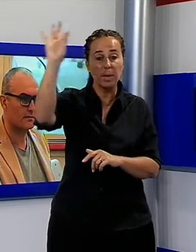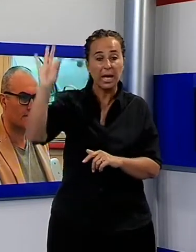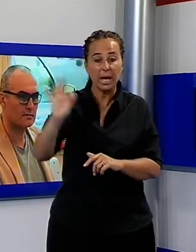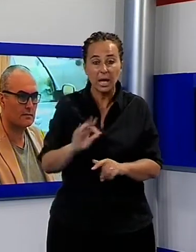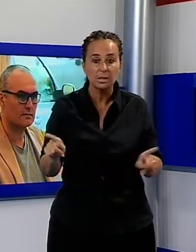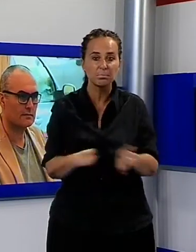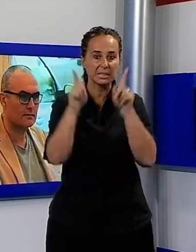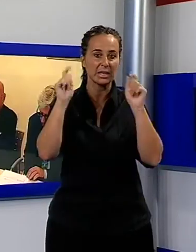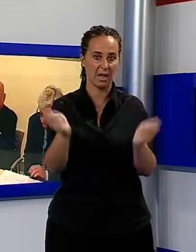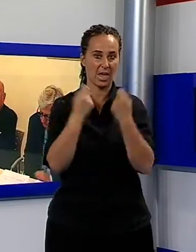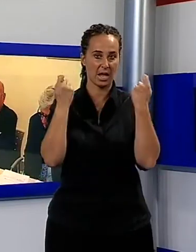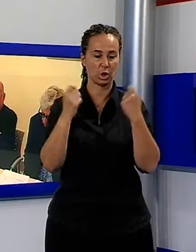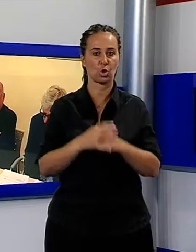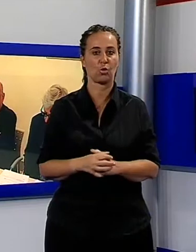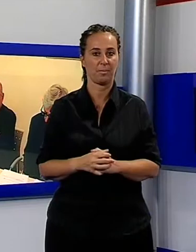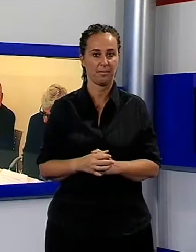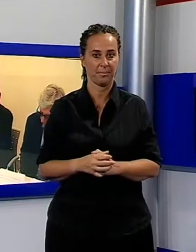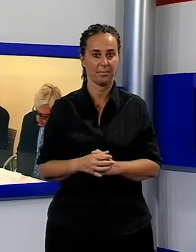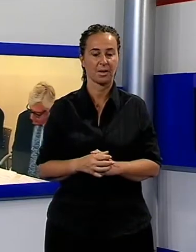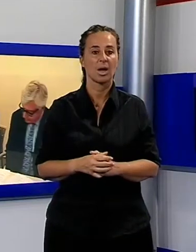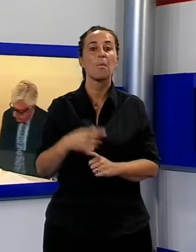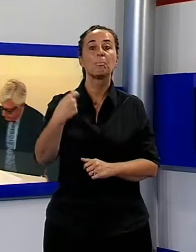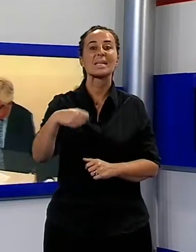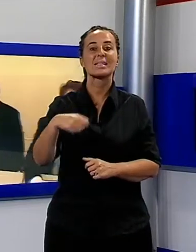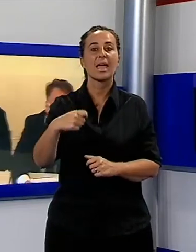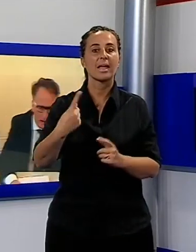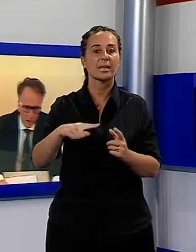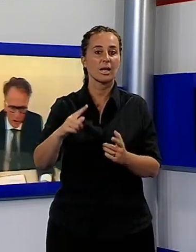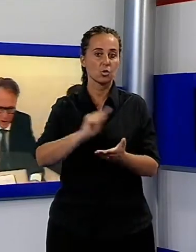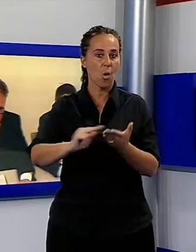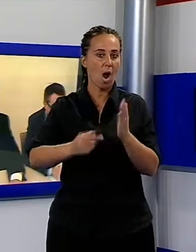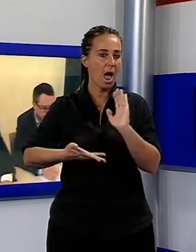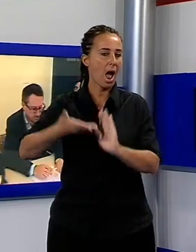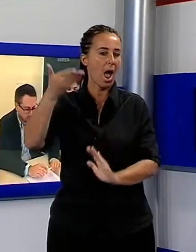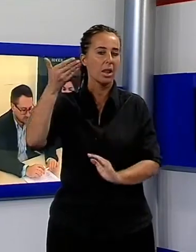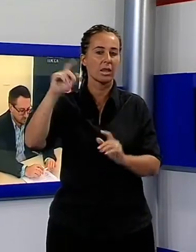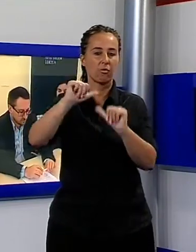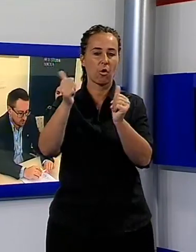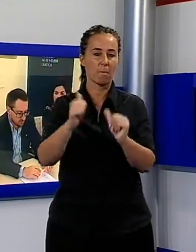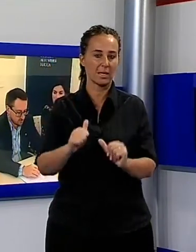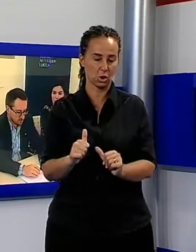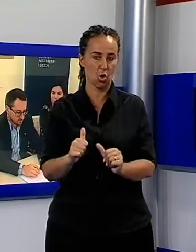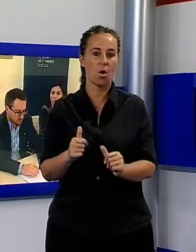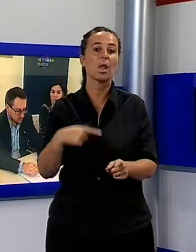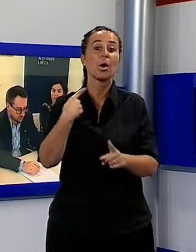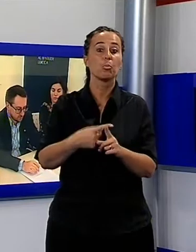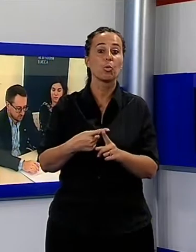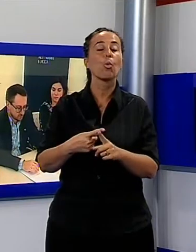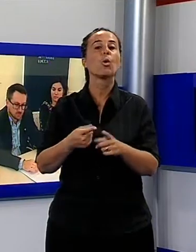della Fondazione Lucchese per l'alta formazione e la ricerca e dal professor Pietro Pietrini, direttore della scuola IMT. Il